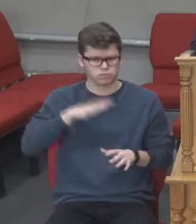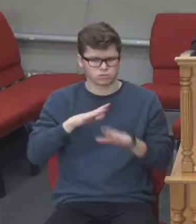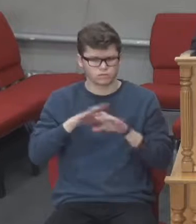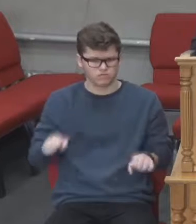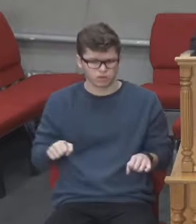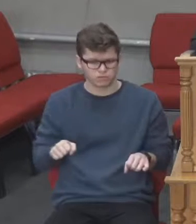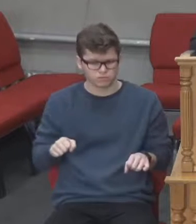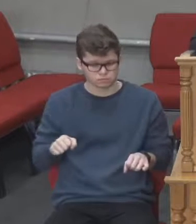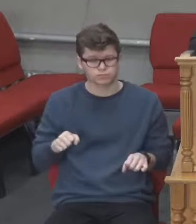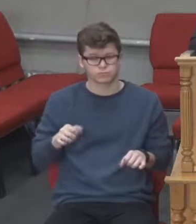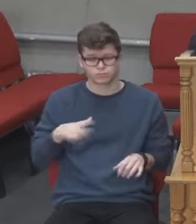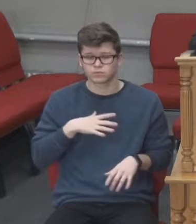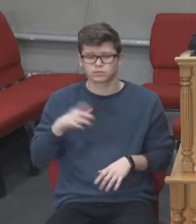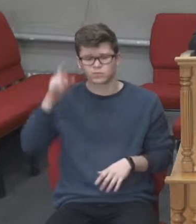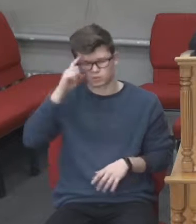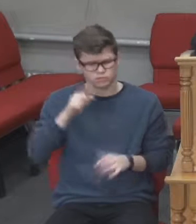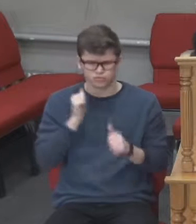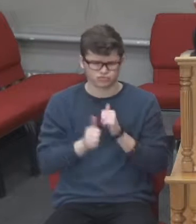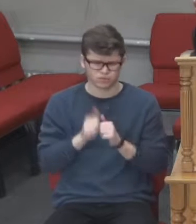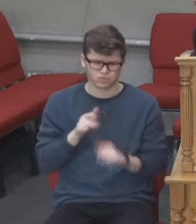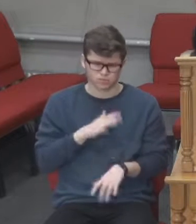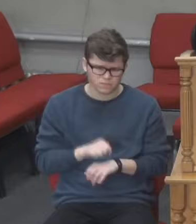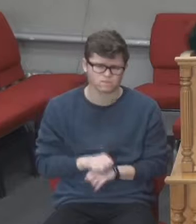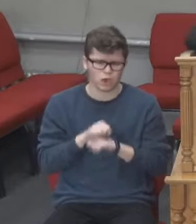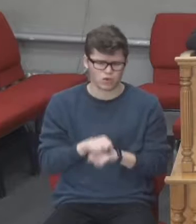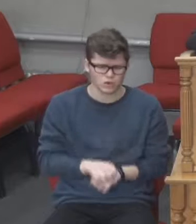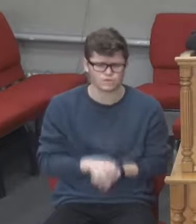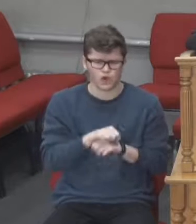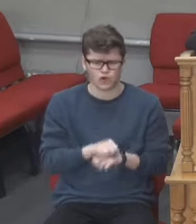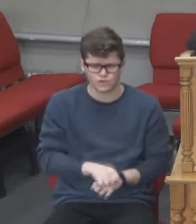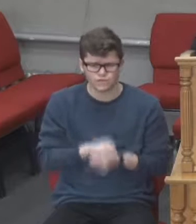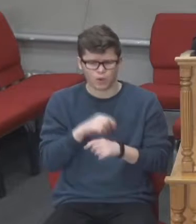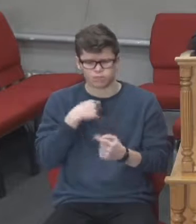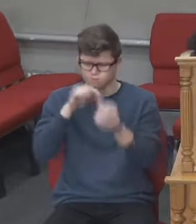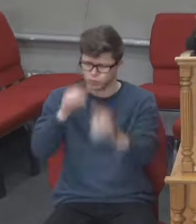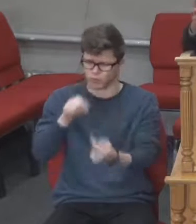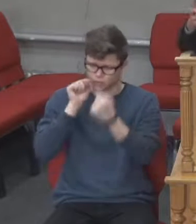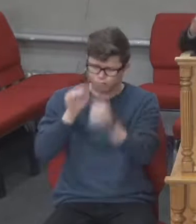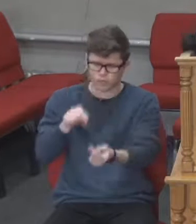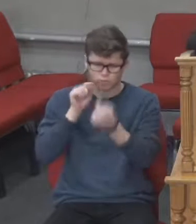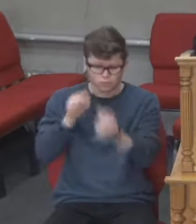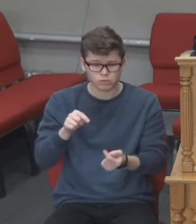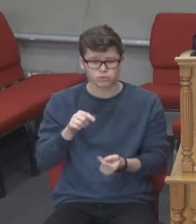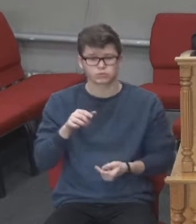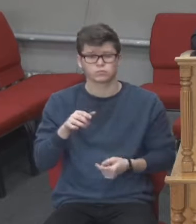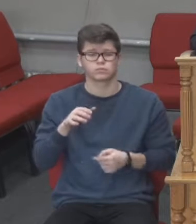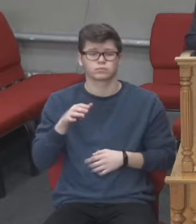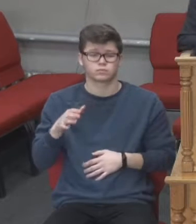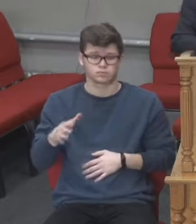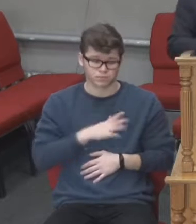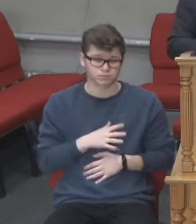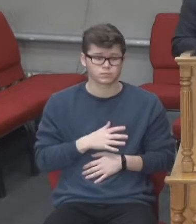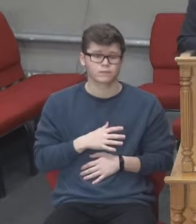вони повстали. І римський воєначальник, який прийшов і оточив Єрусалим своїми